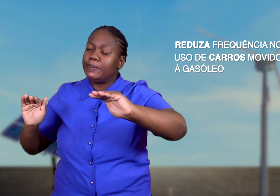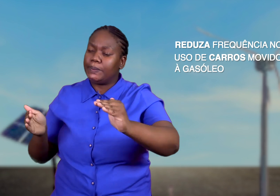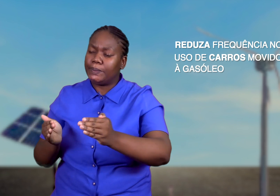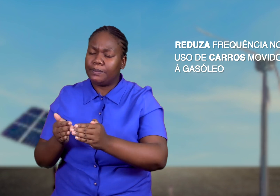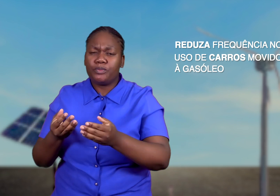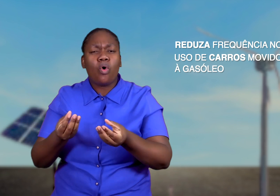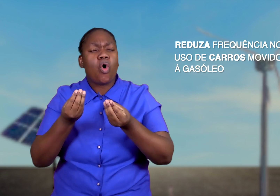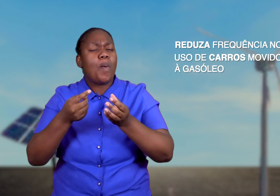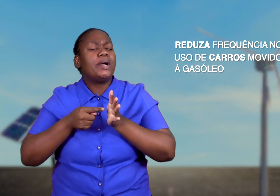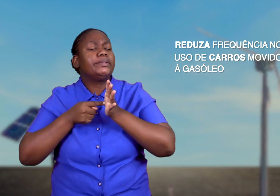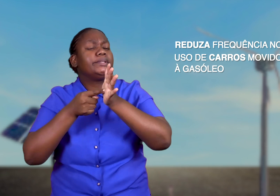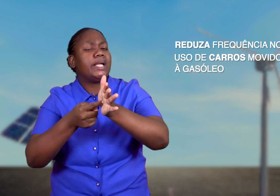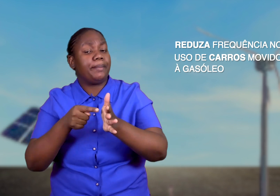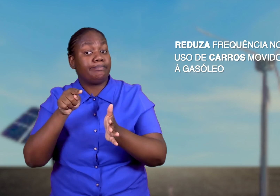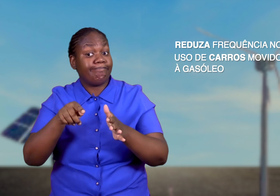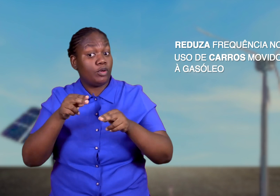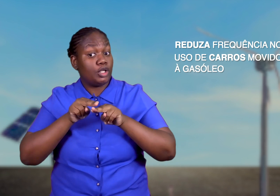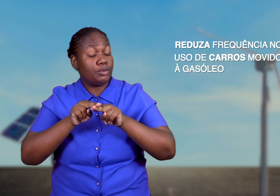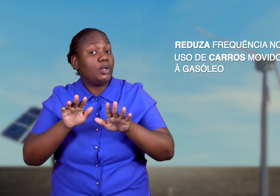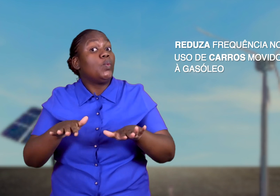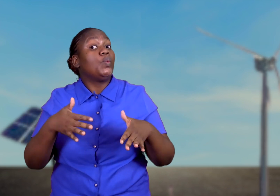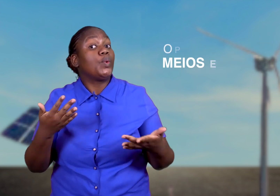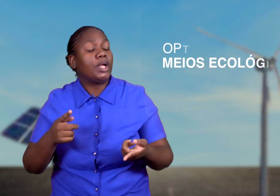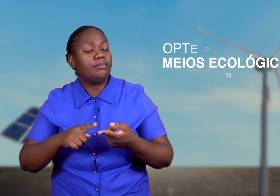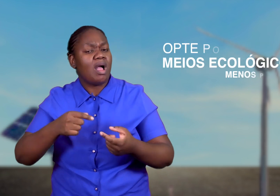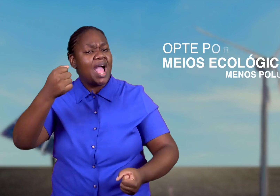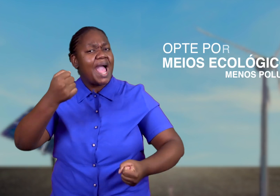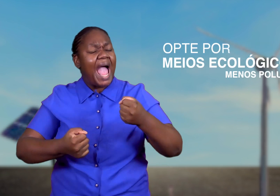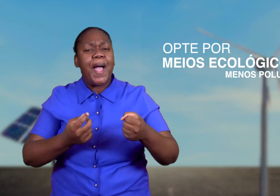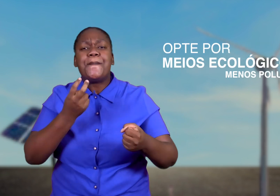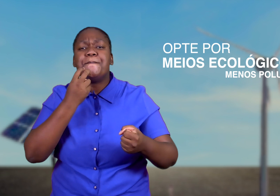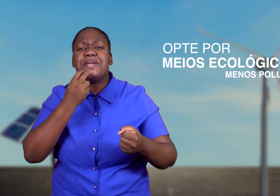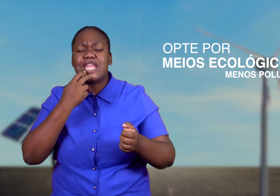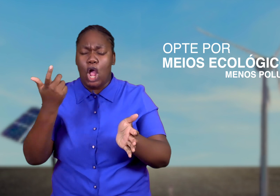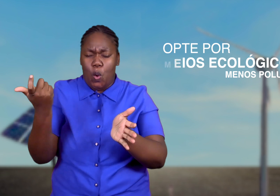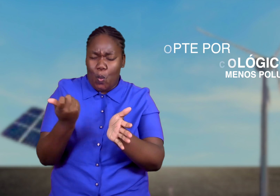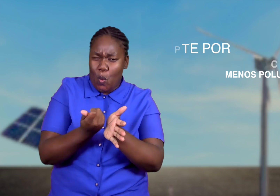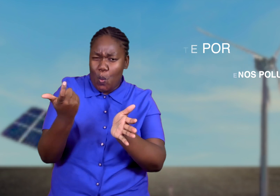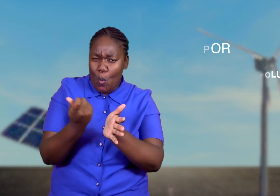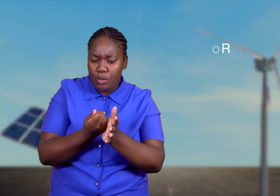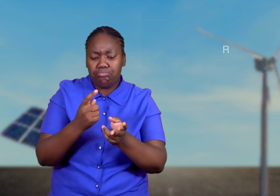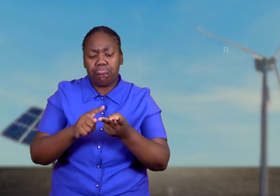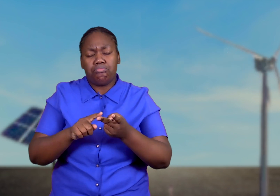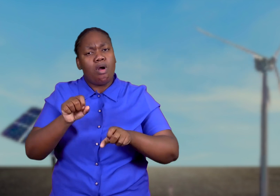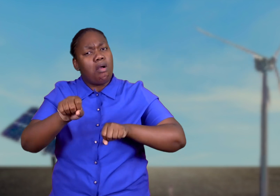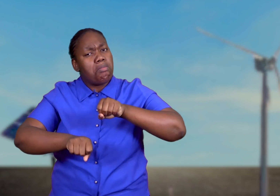no uso de carros movidos a gás óleo e opte por meios ecológicos e menos poluentes, como